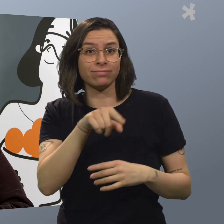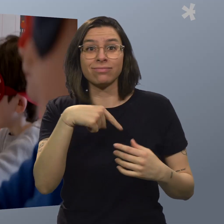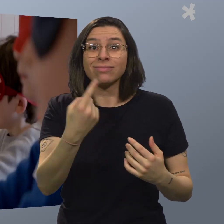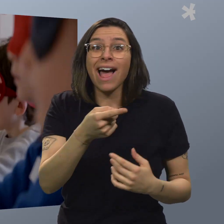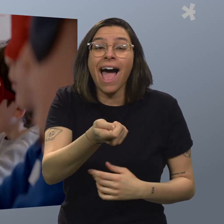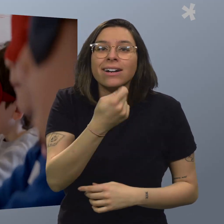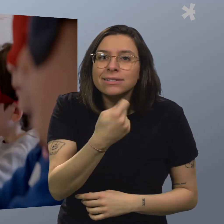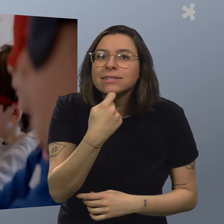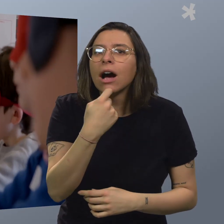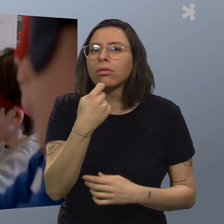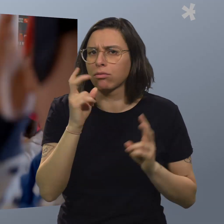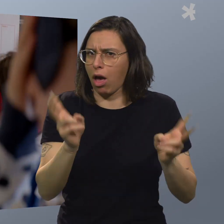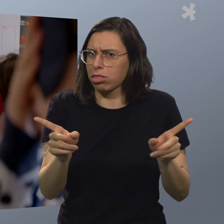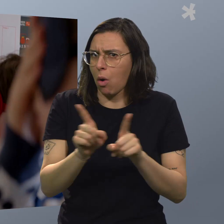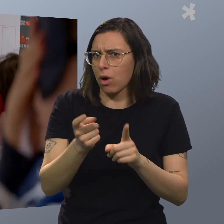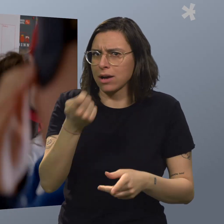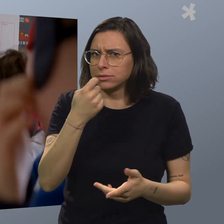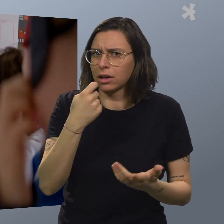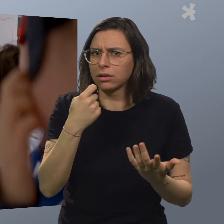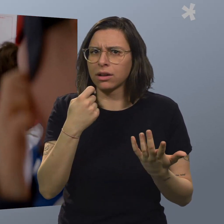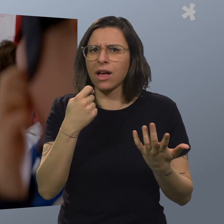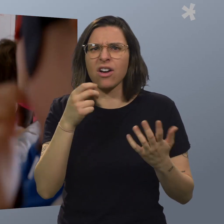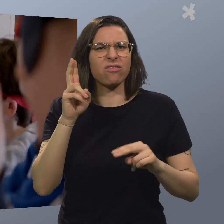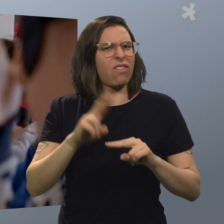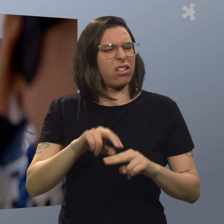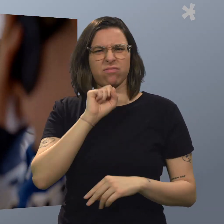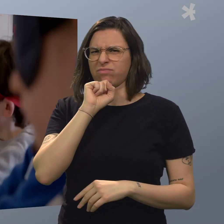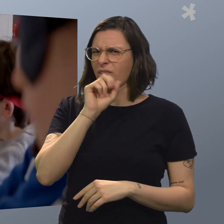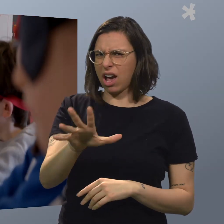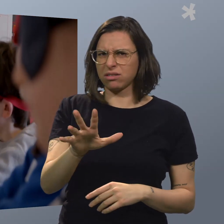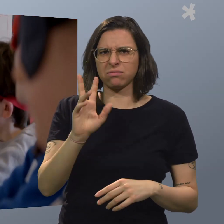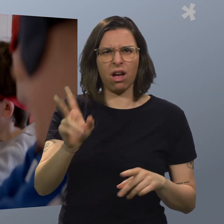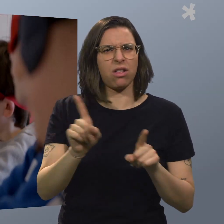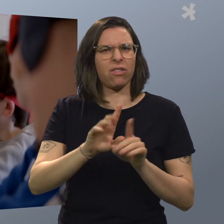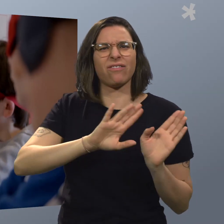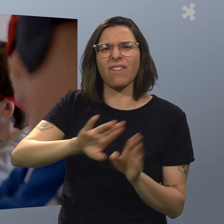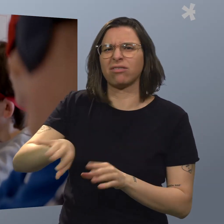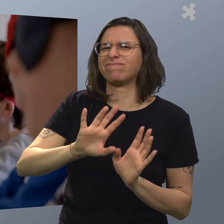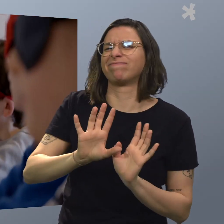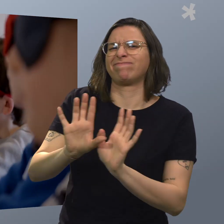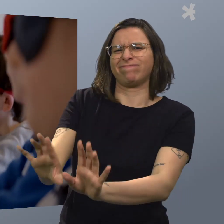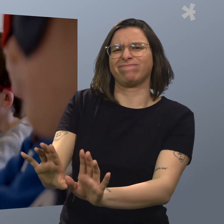oder sie können es essen. Wenn sie es nicht wollen, können sie es dann